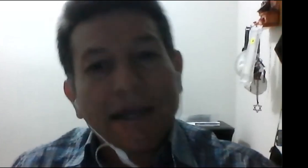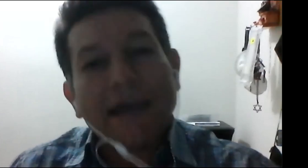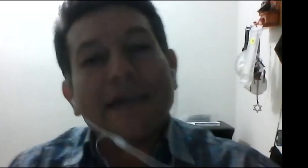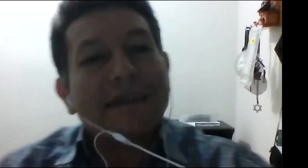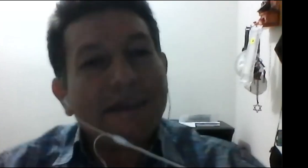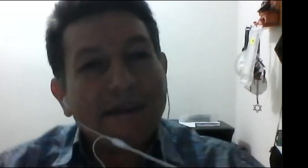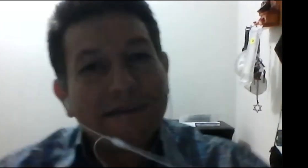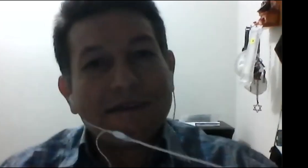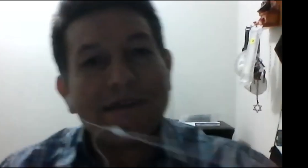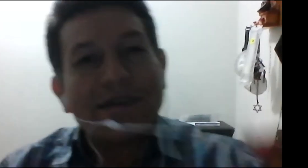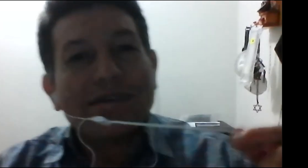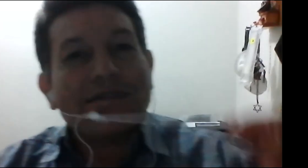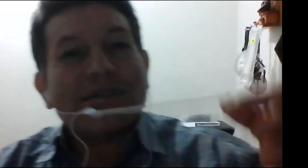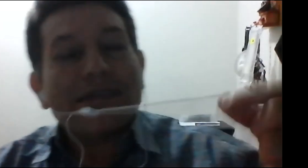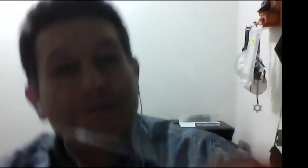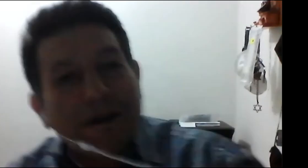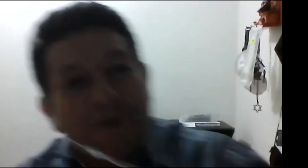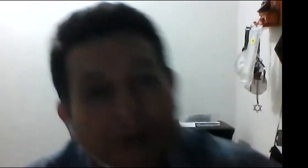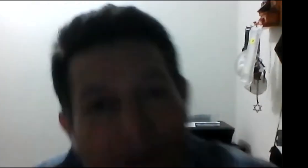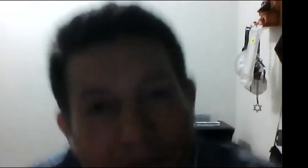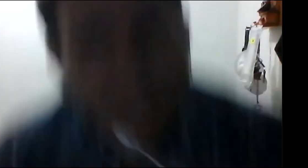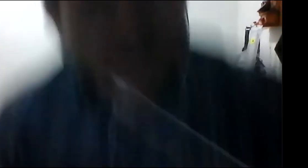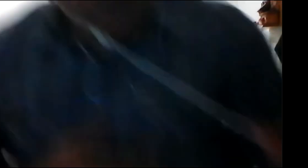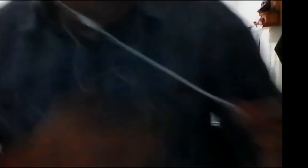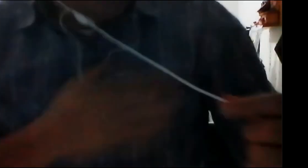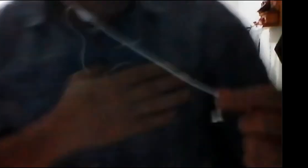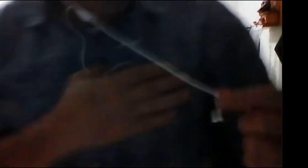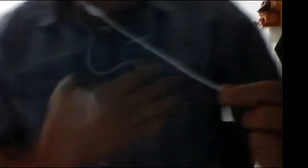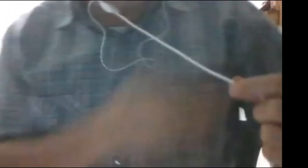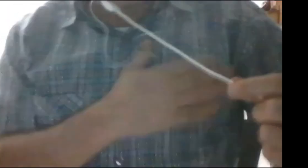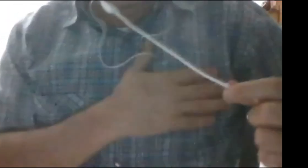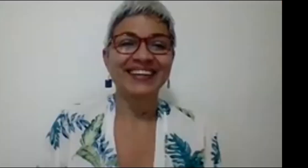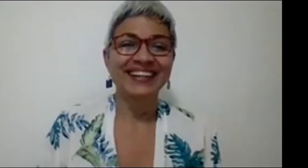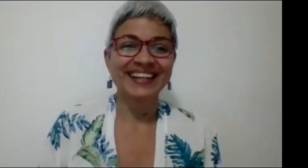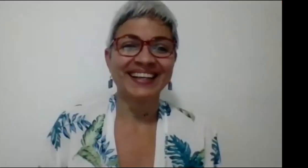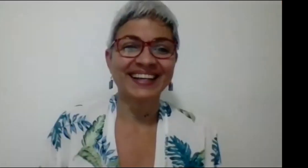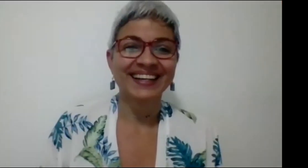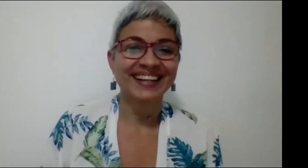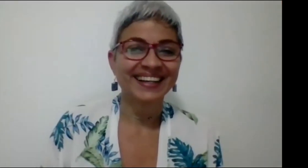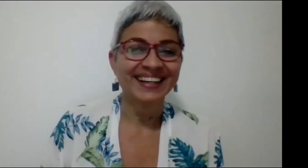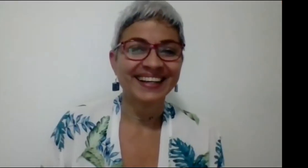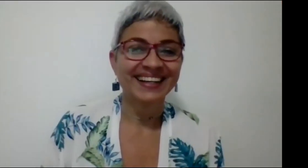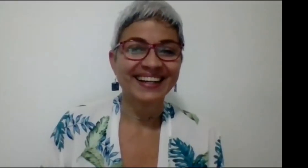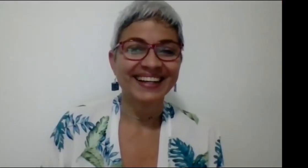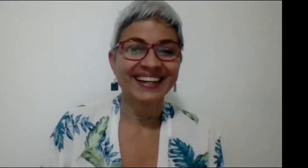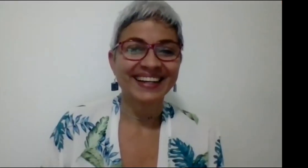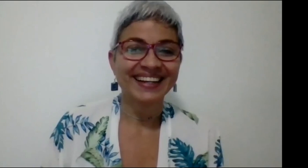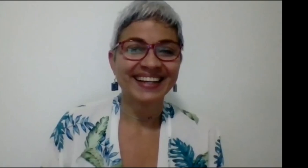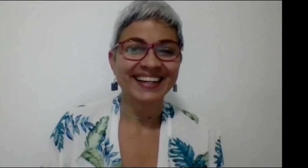y me acordé, voy a pararme. A ver. Esta va a ser mi seña.